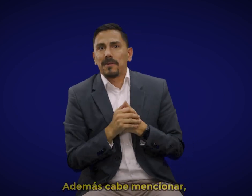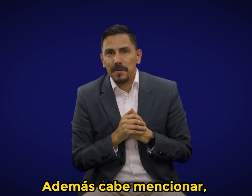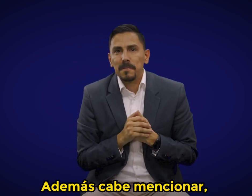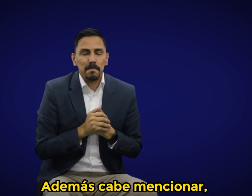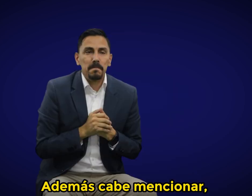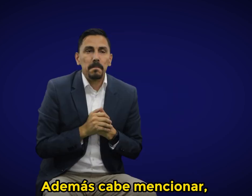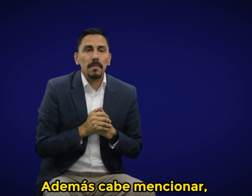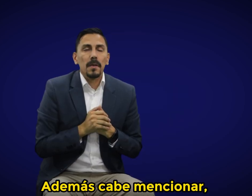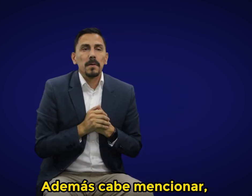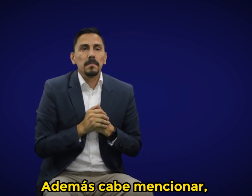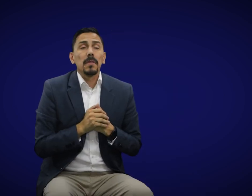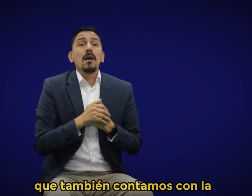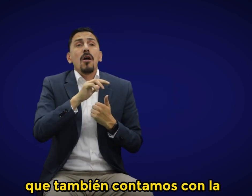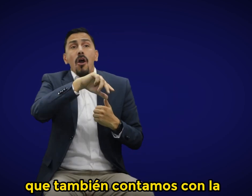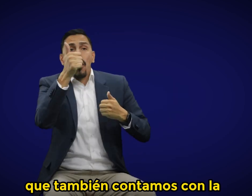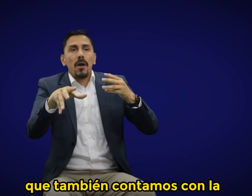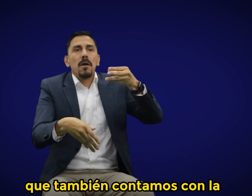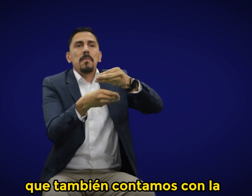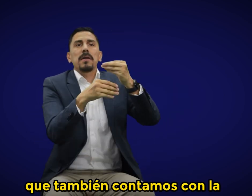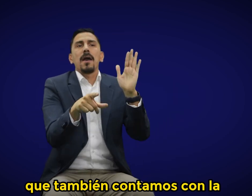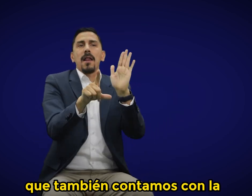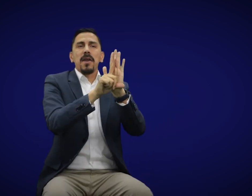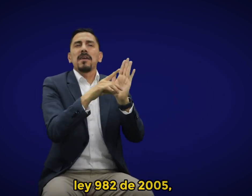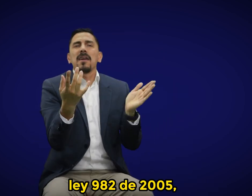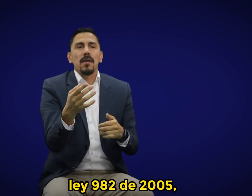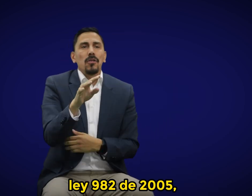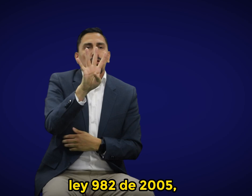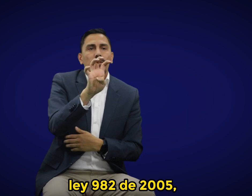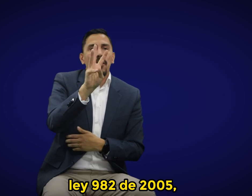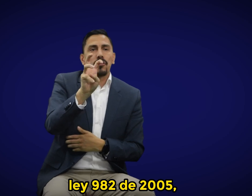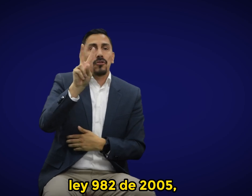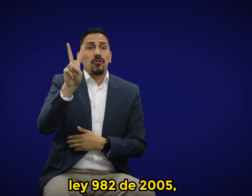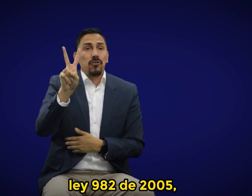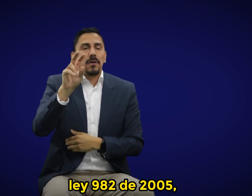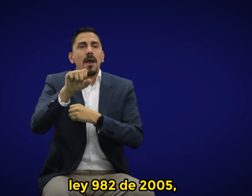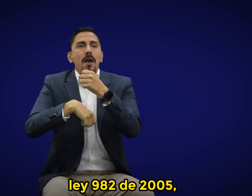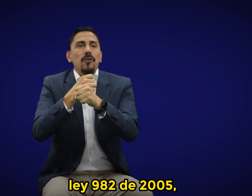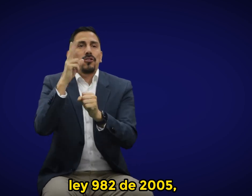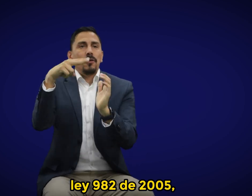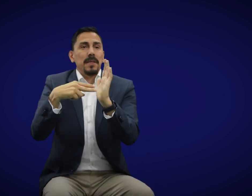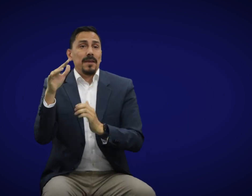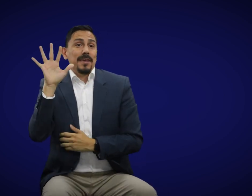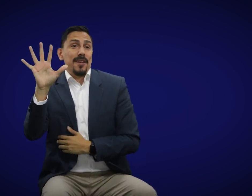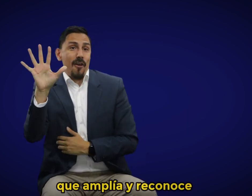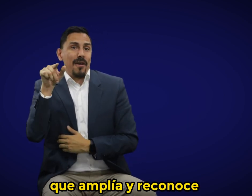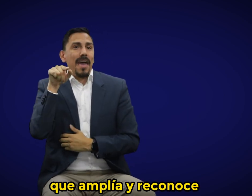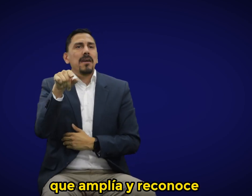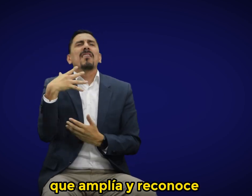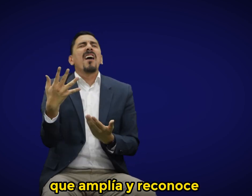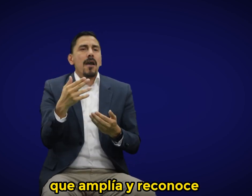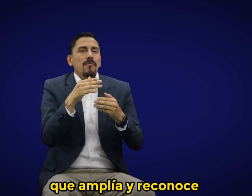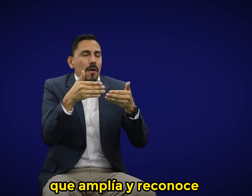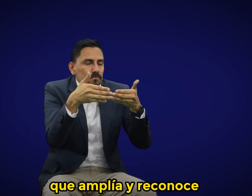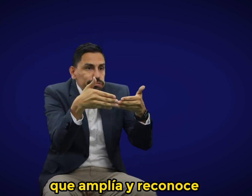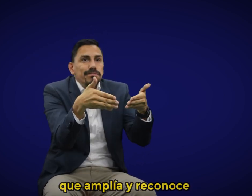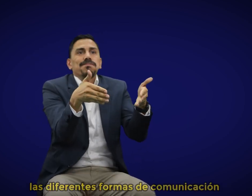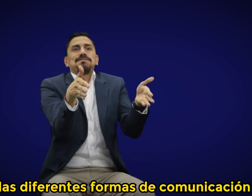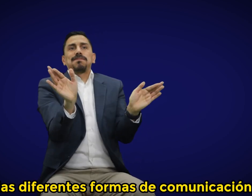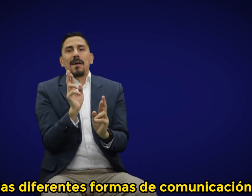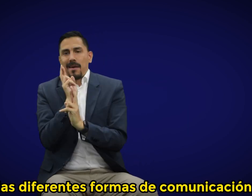Además, cabe mencionar que también contamos con la Ley 982 de 2005, que amplía y reconoce las diferentes